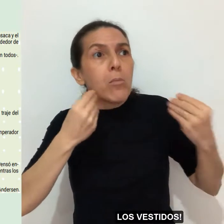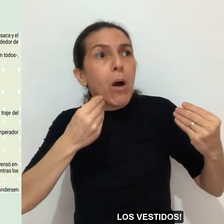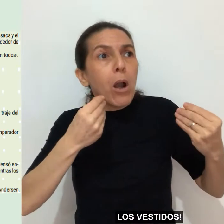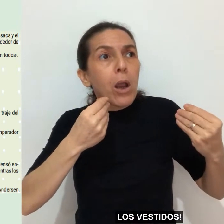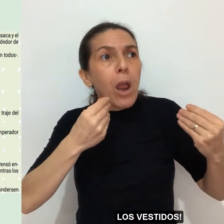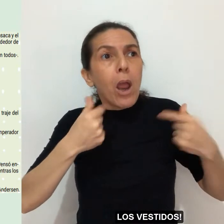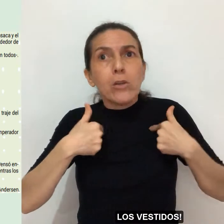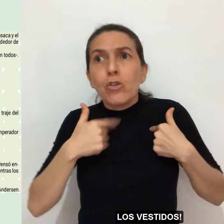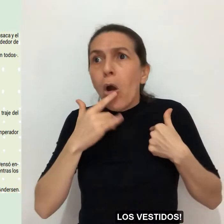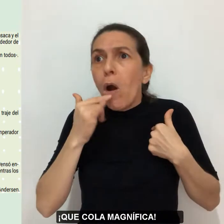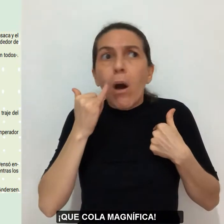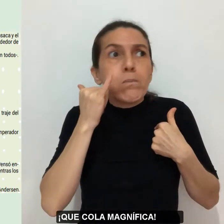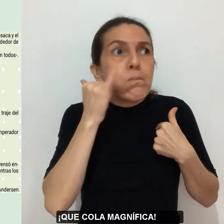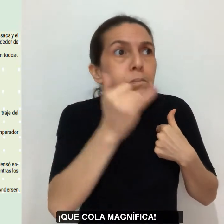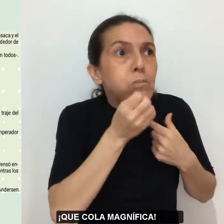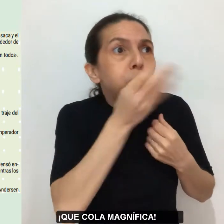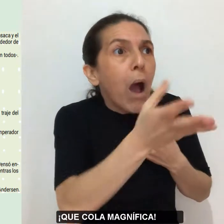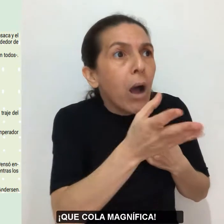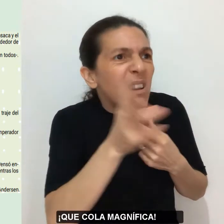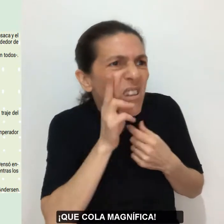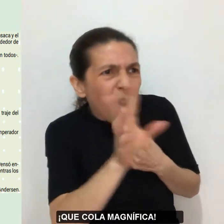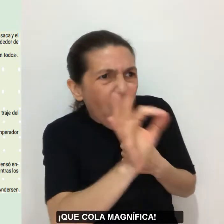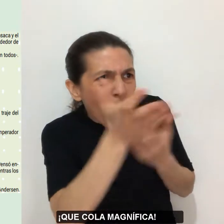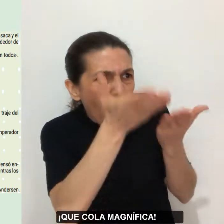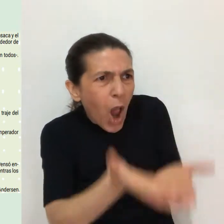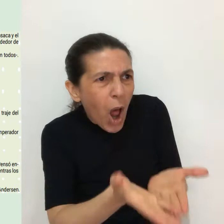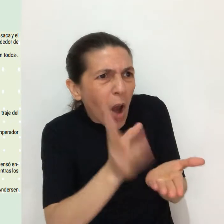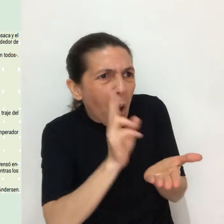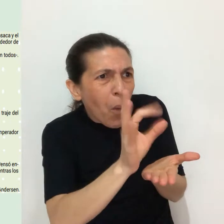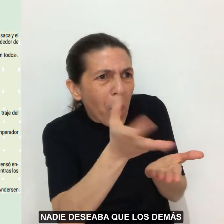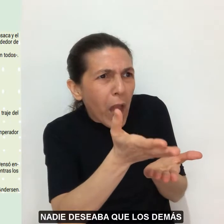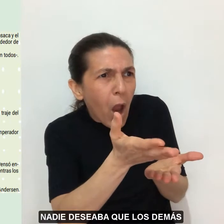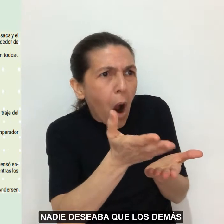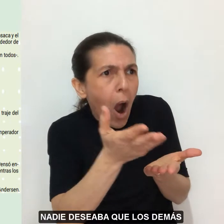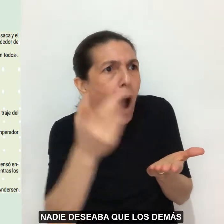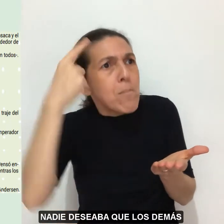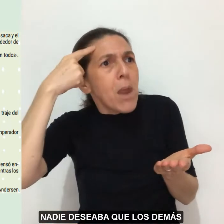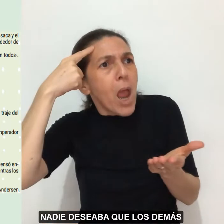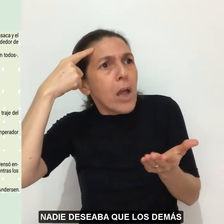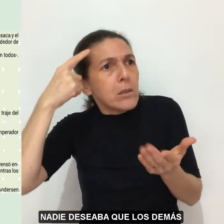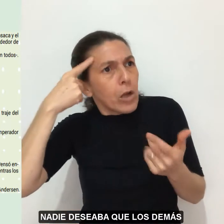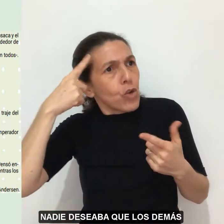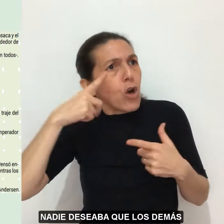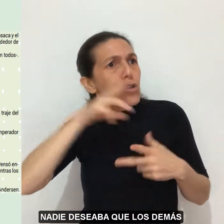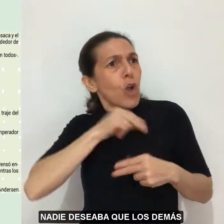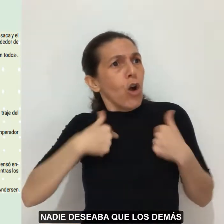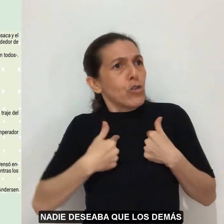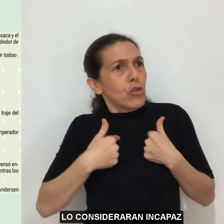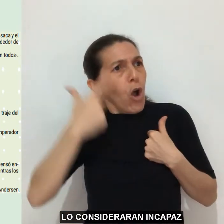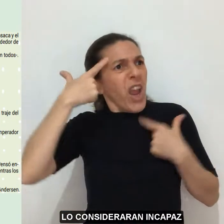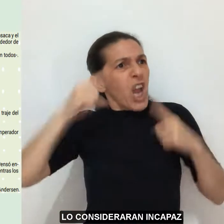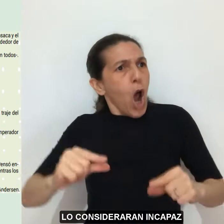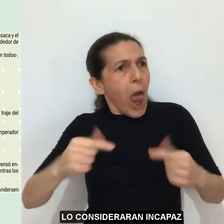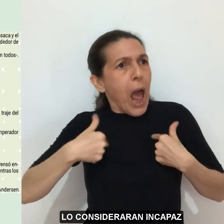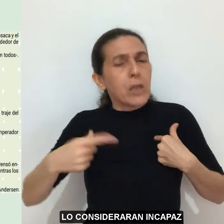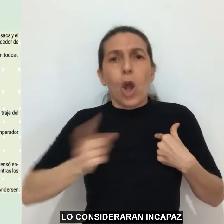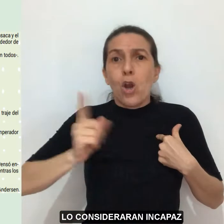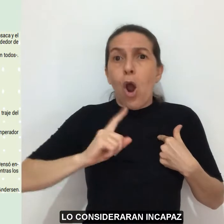vestidos! ¡Qué cola magnífica! —¡Nadie deseaba que los demás lo consideraran